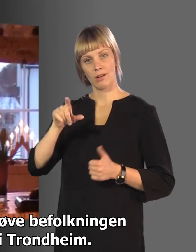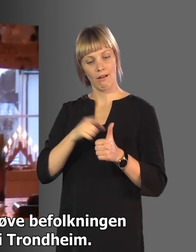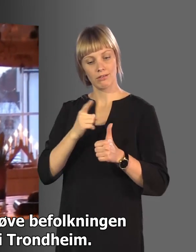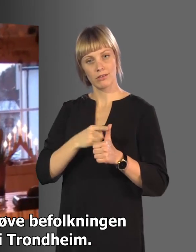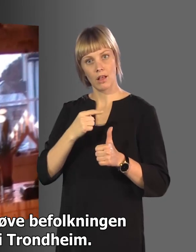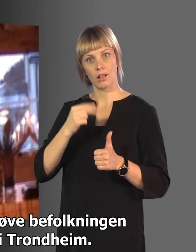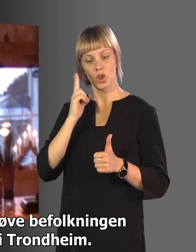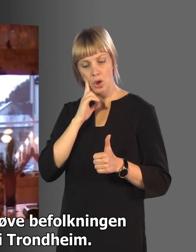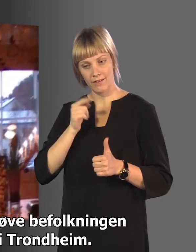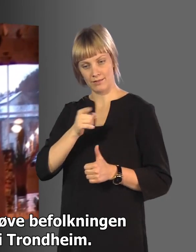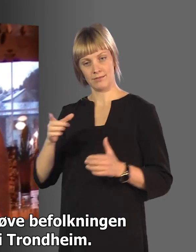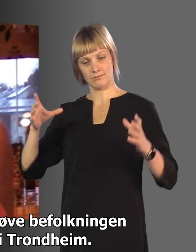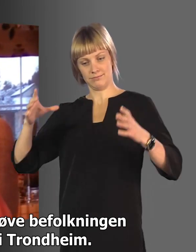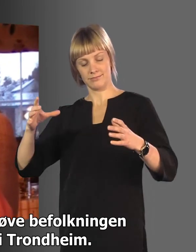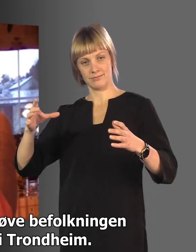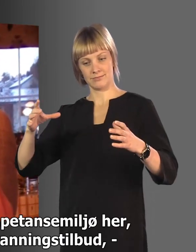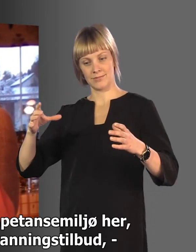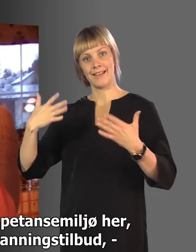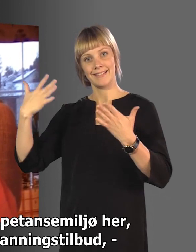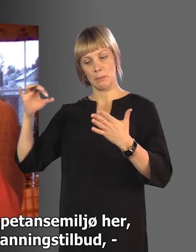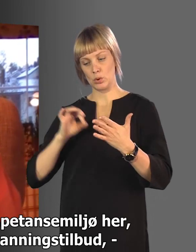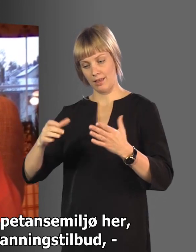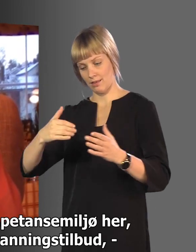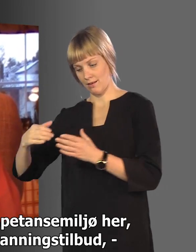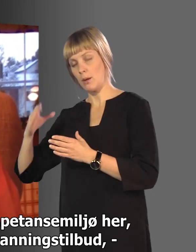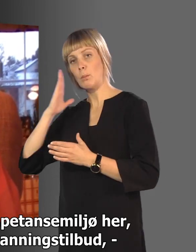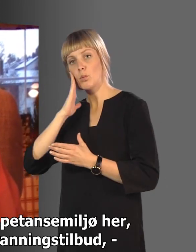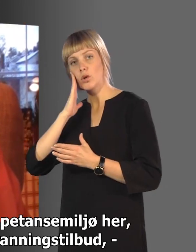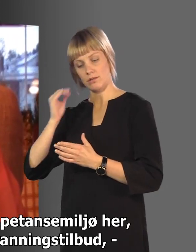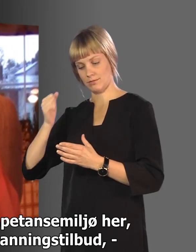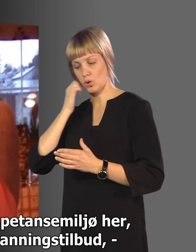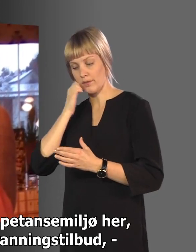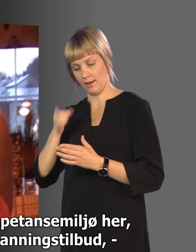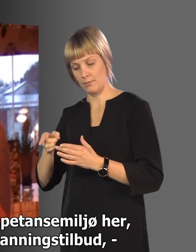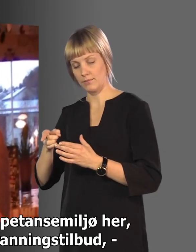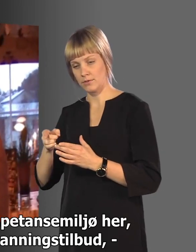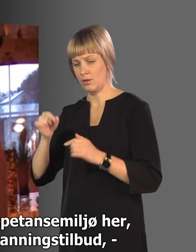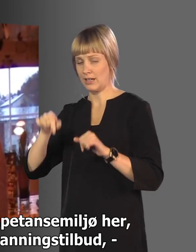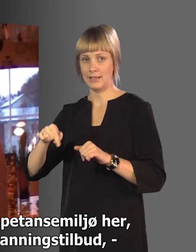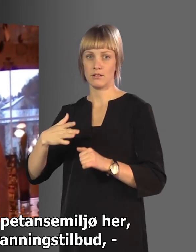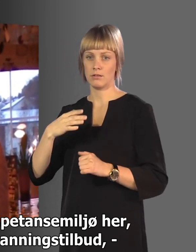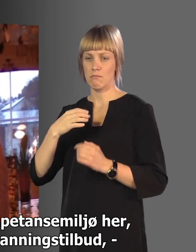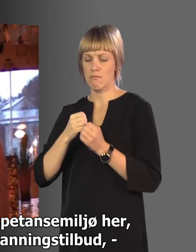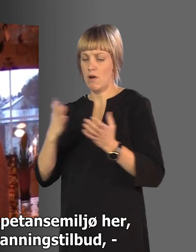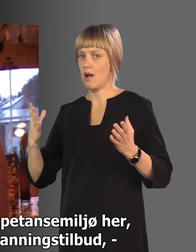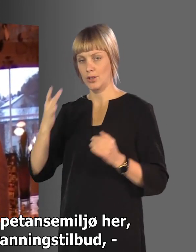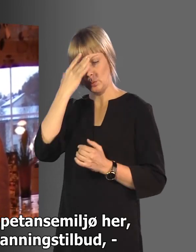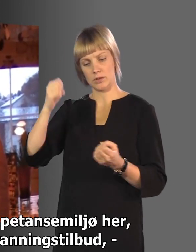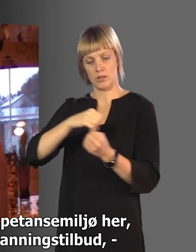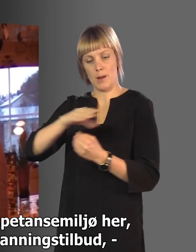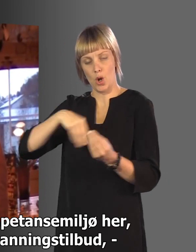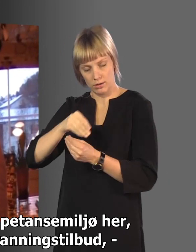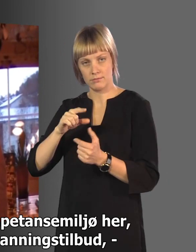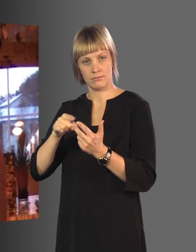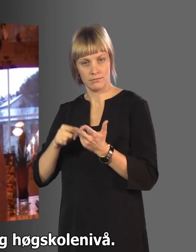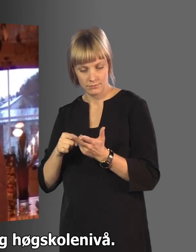i Norge som bor i Trondheim. Og vi har mange kompetansemiljø her, og vi har også